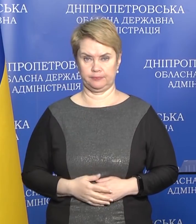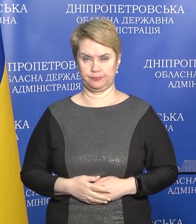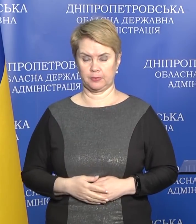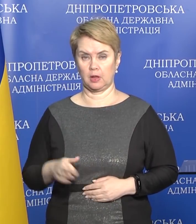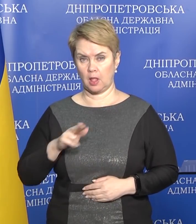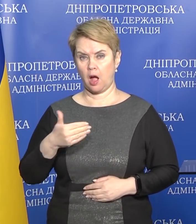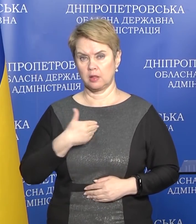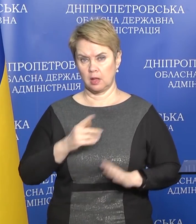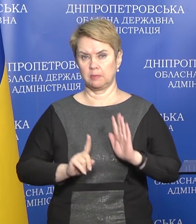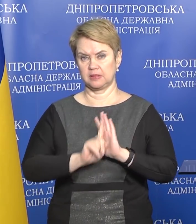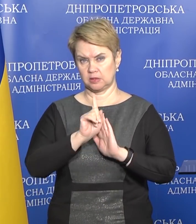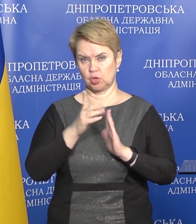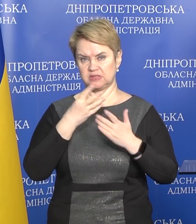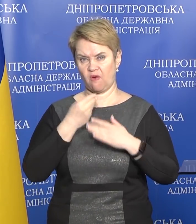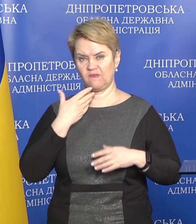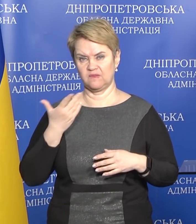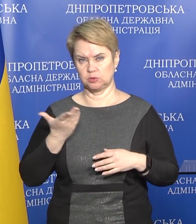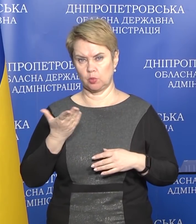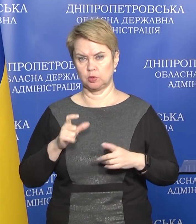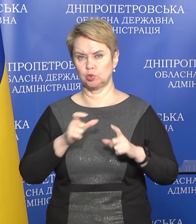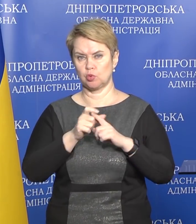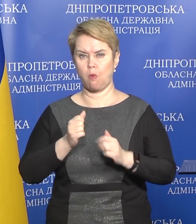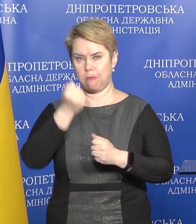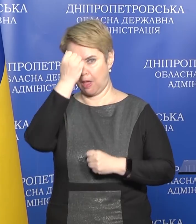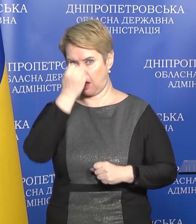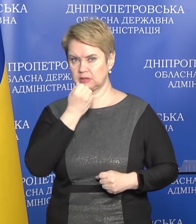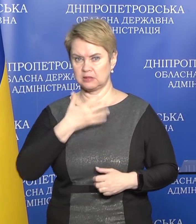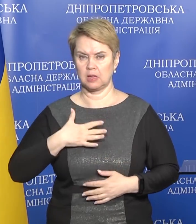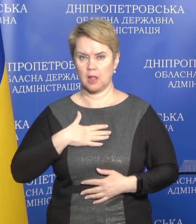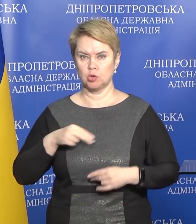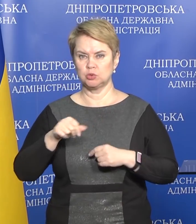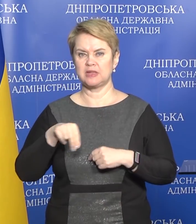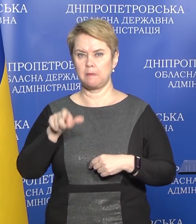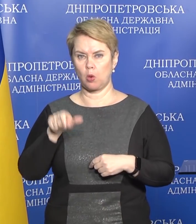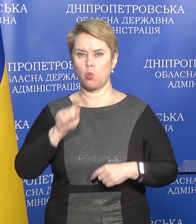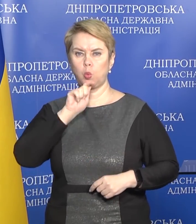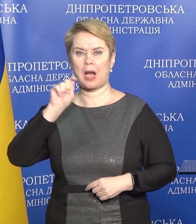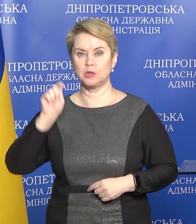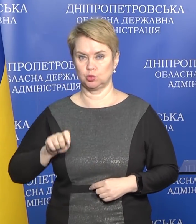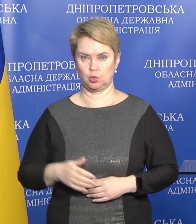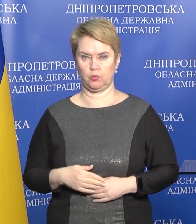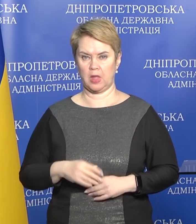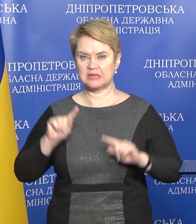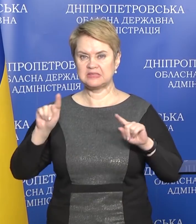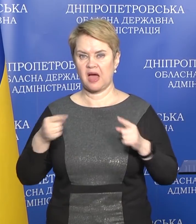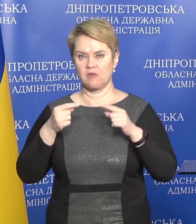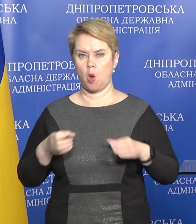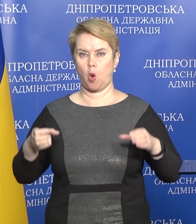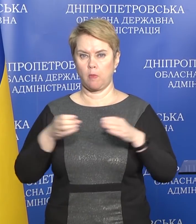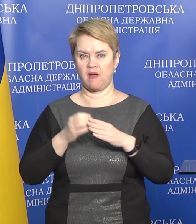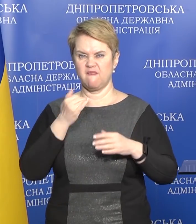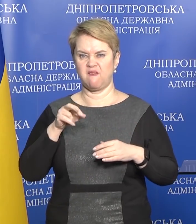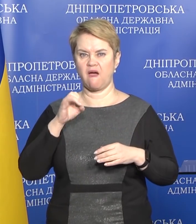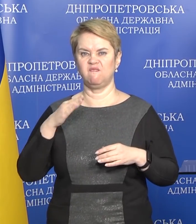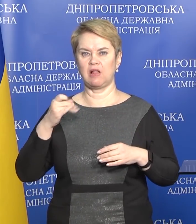Я хотел бы начать свое выступление со слов благодарности нашему земляку, украинцу, основателю компании